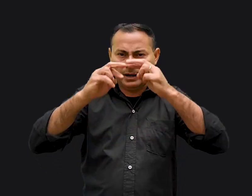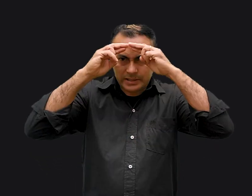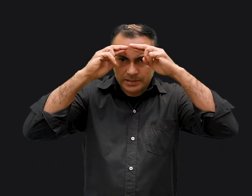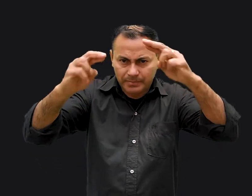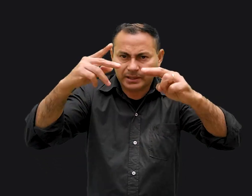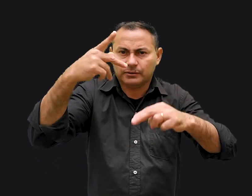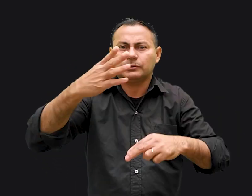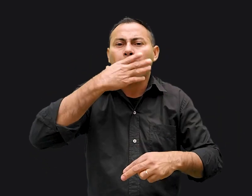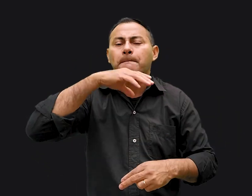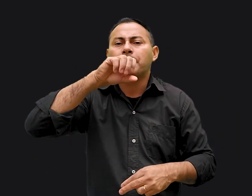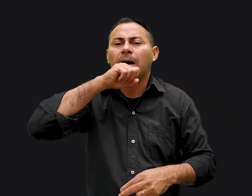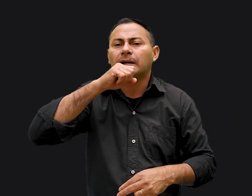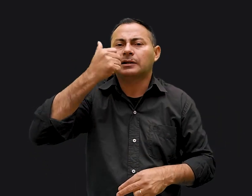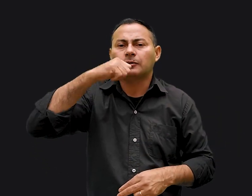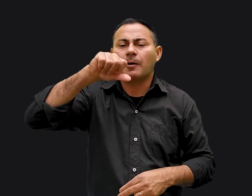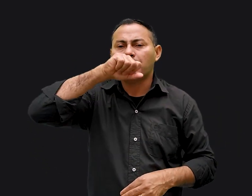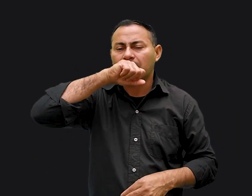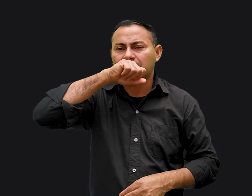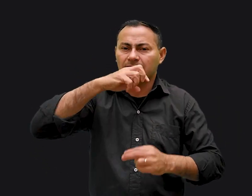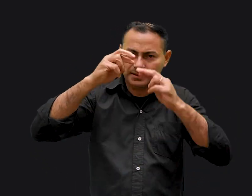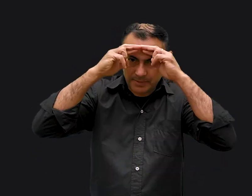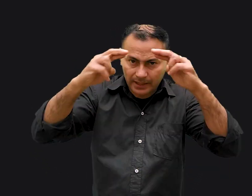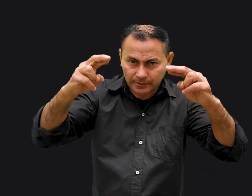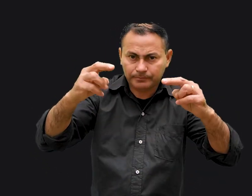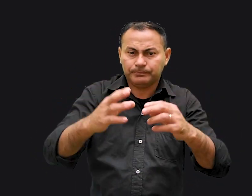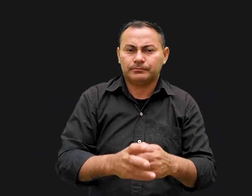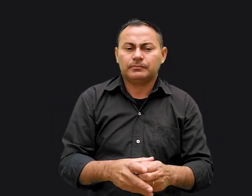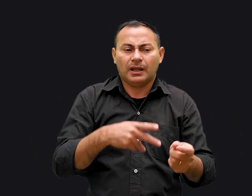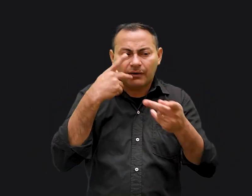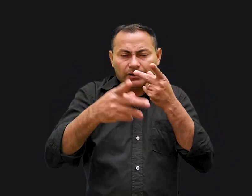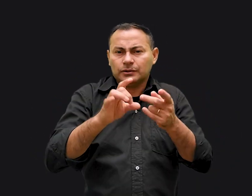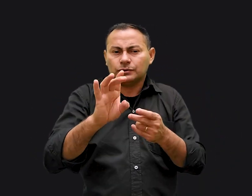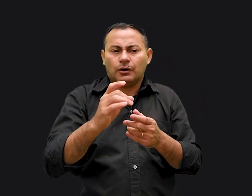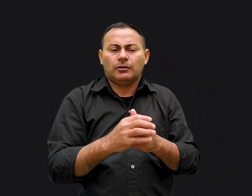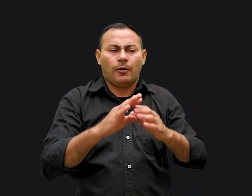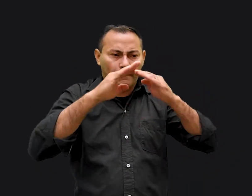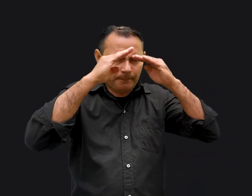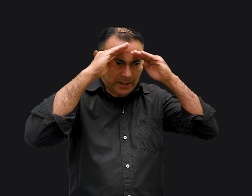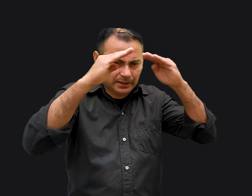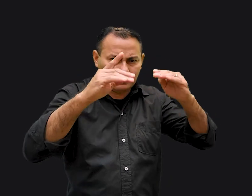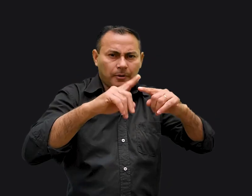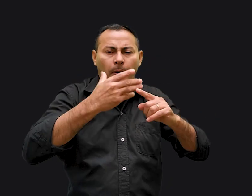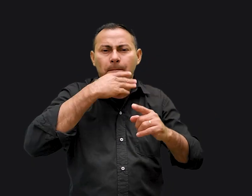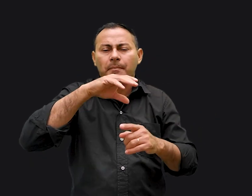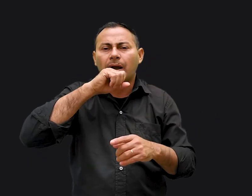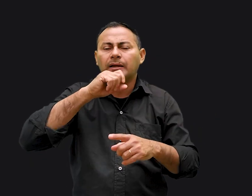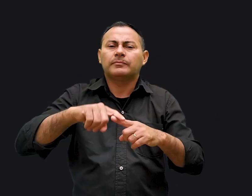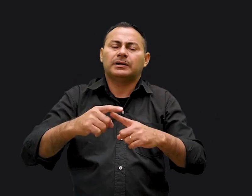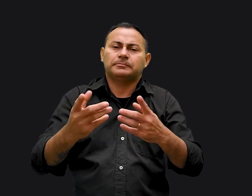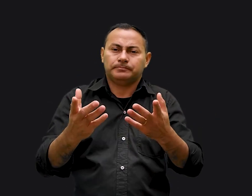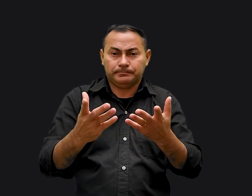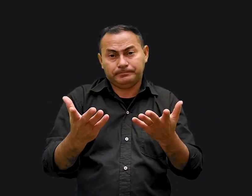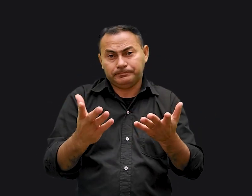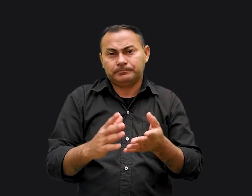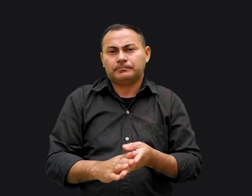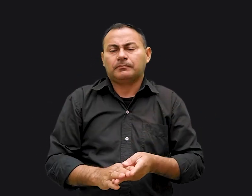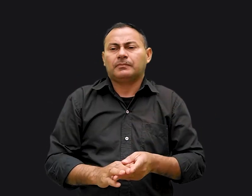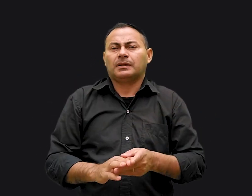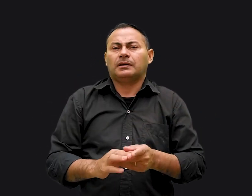honra teu pai e tua mãe. Não está dizendo apenas para obedecer os pais. Nas escrituras encontramos